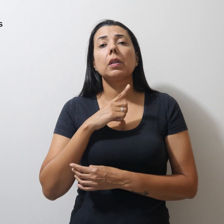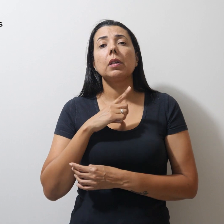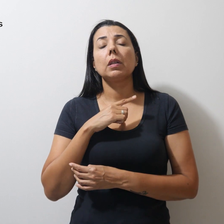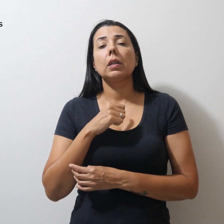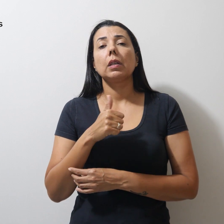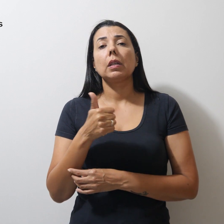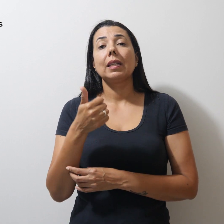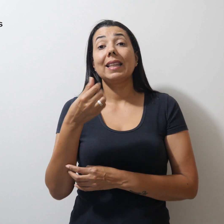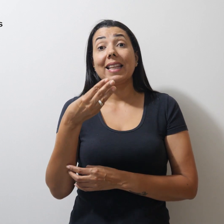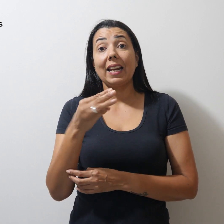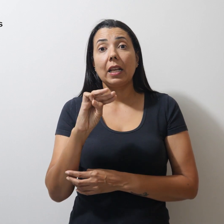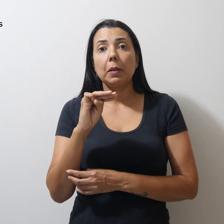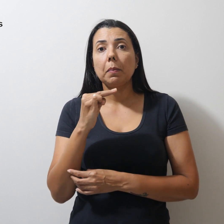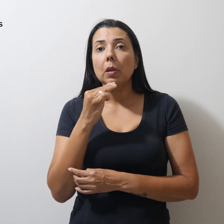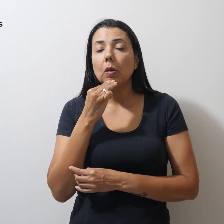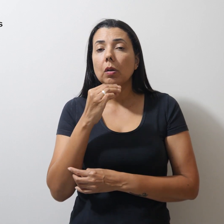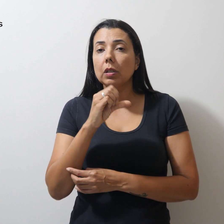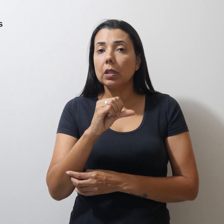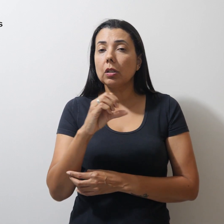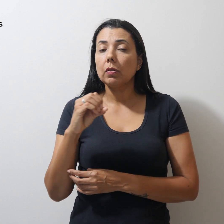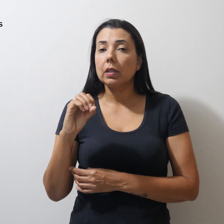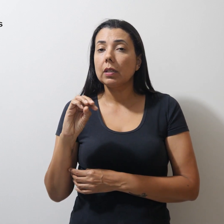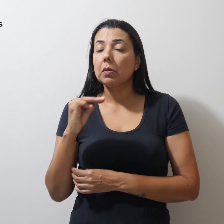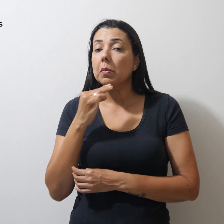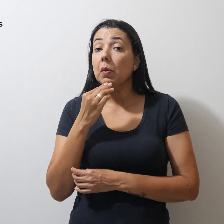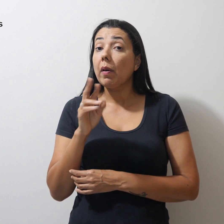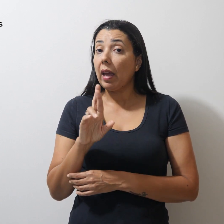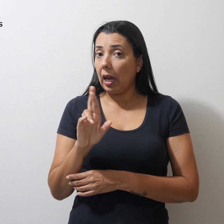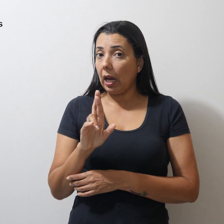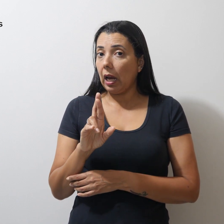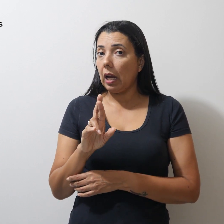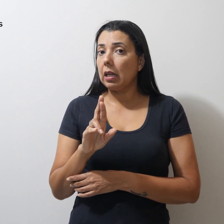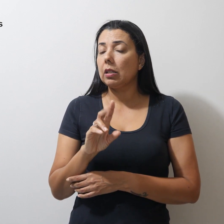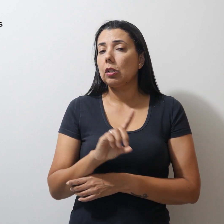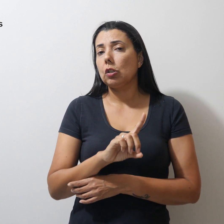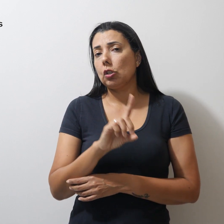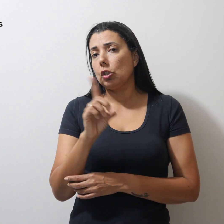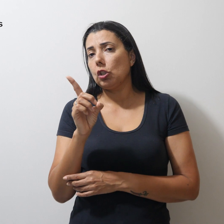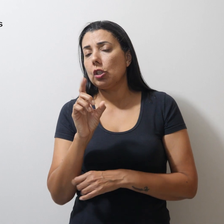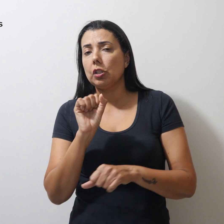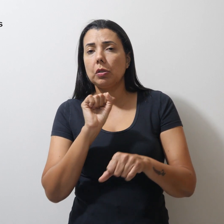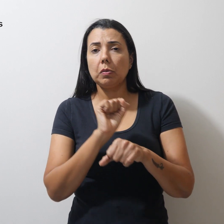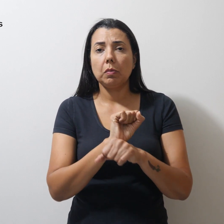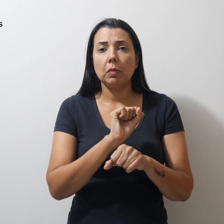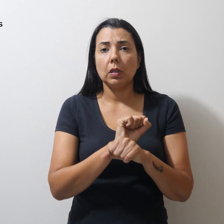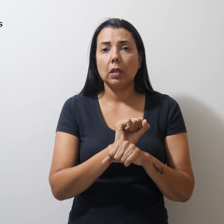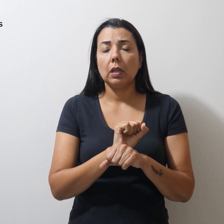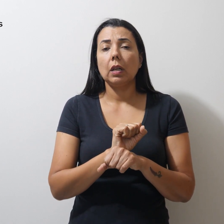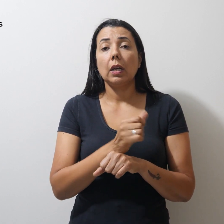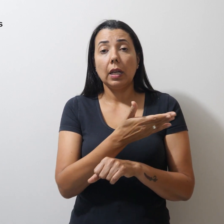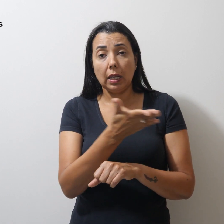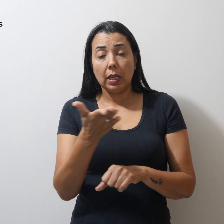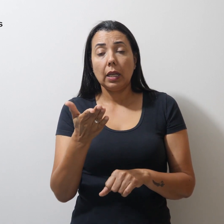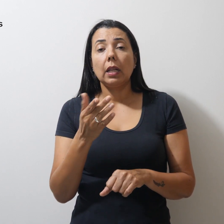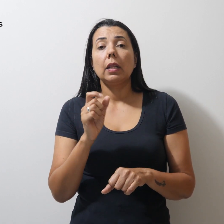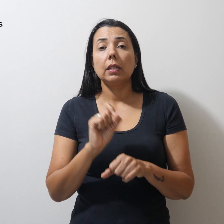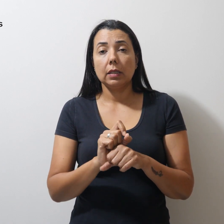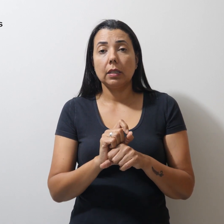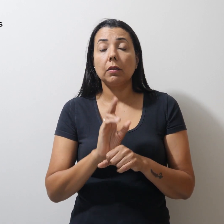$ 3,9 milhões pelos dias de paralisação, ela ainda vigora, ou